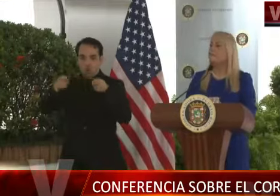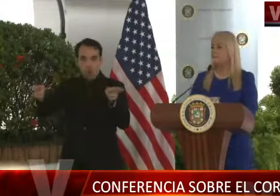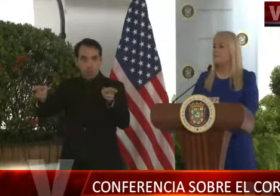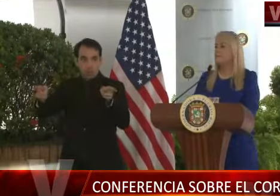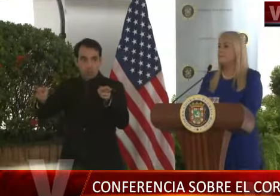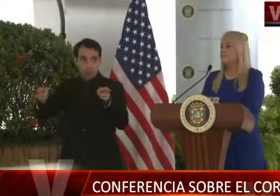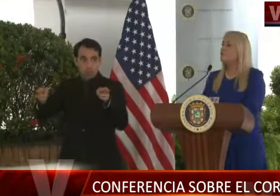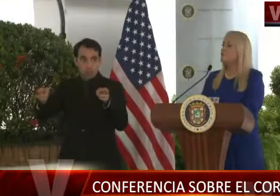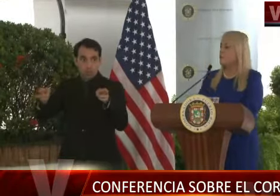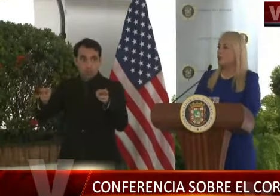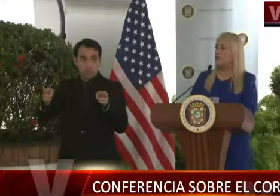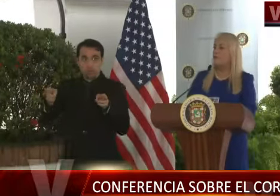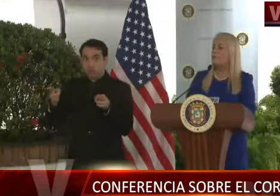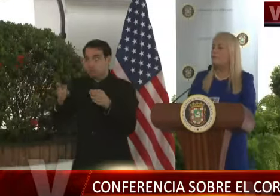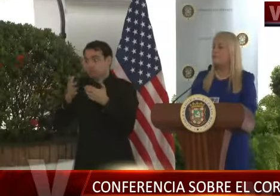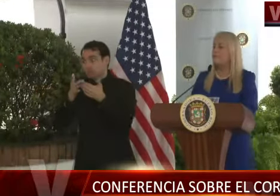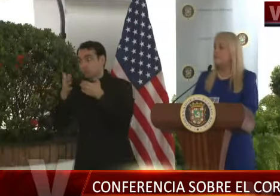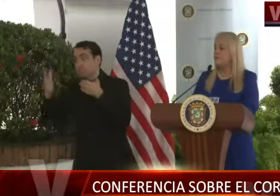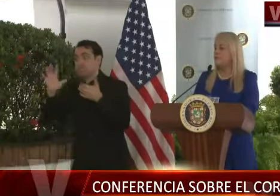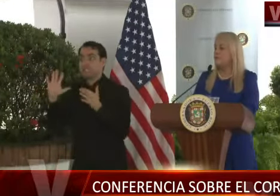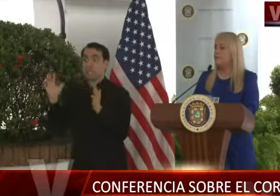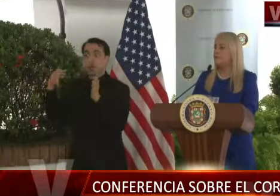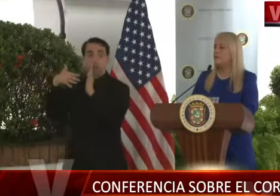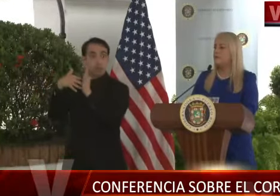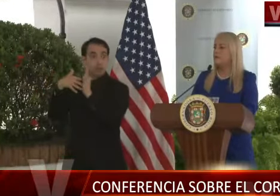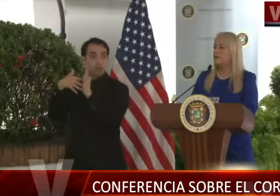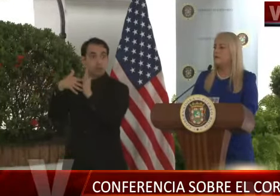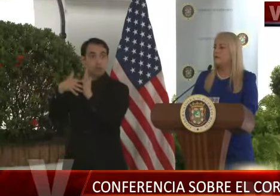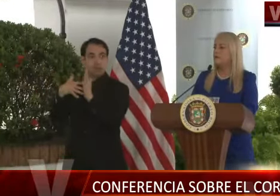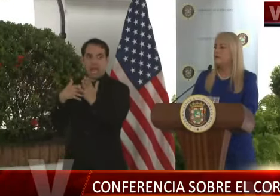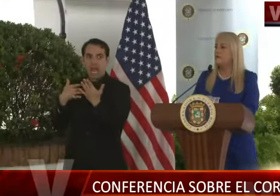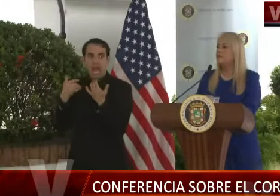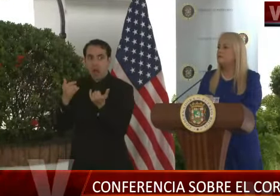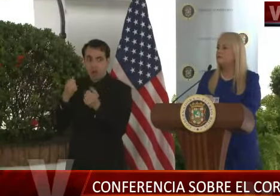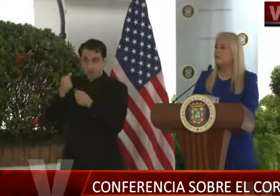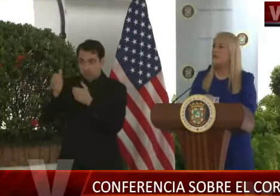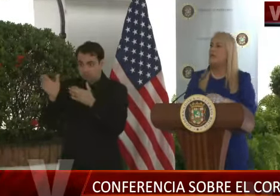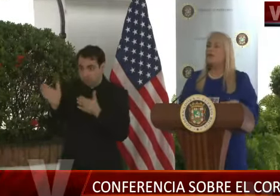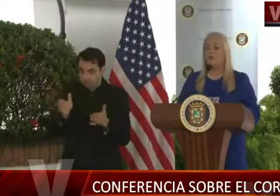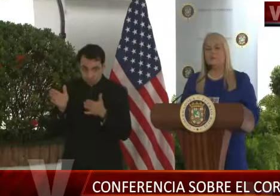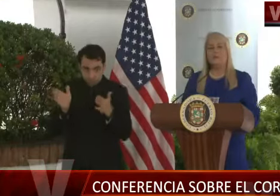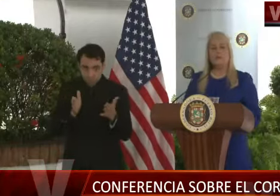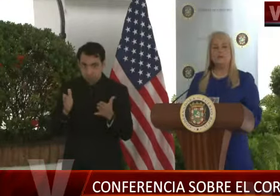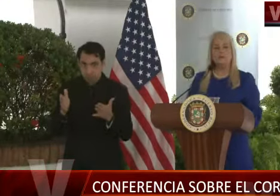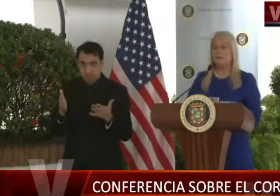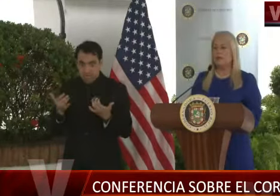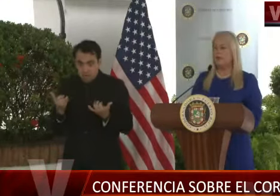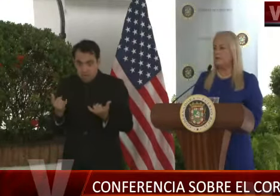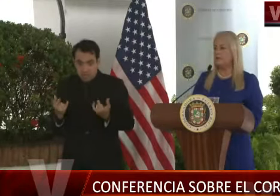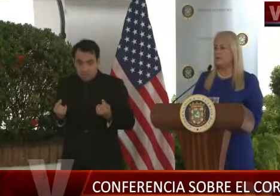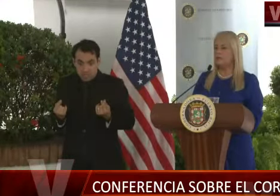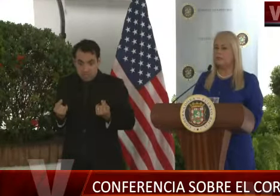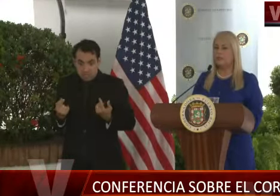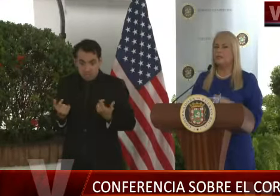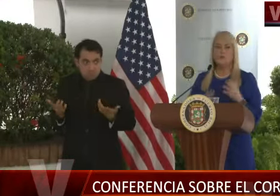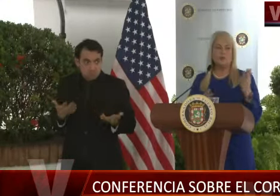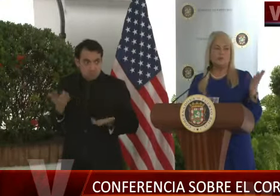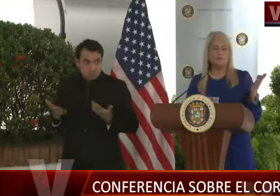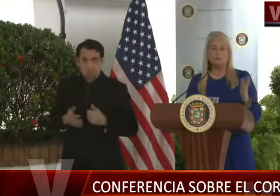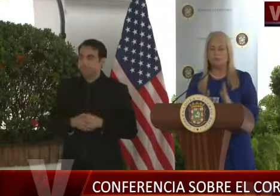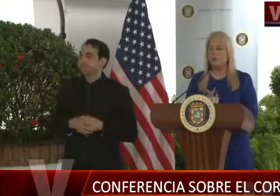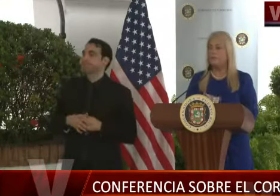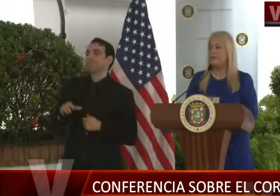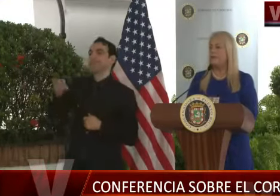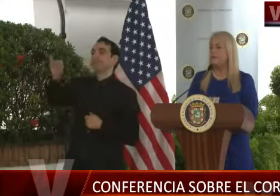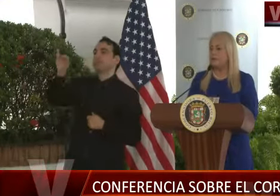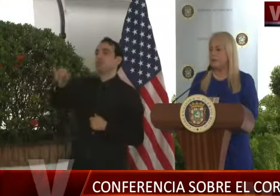largo plazo, pues incluso 5.000 habitaciones. ¿En qué etapa de la preparación está eso? ¿Cuándo estaría listo en caso de ser necesaria? Eso se tarda, eso